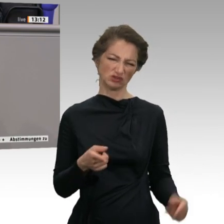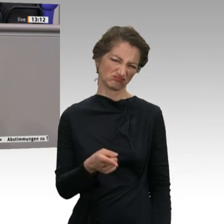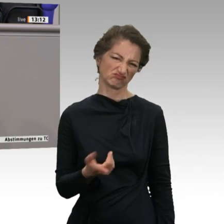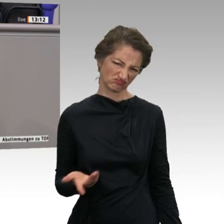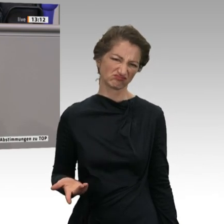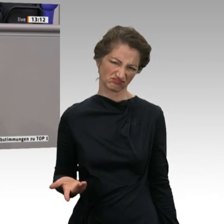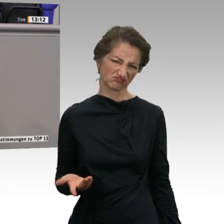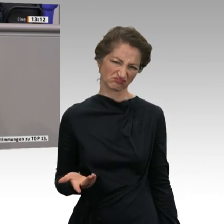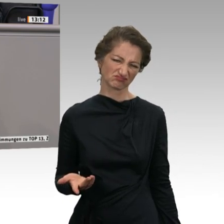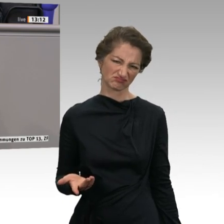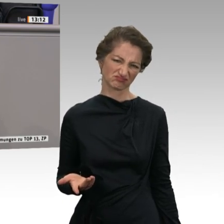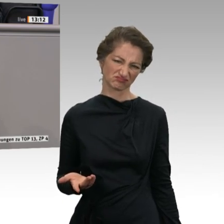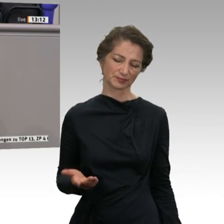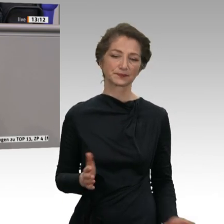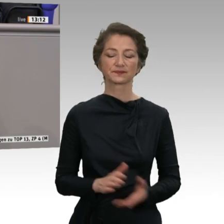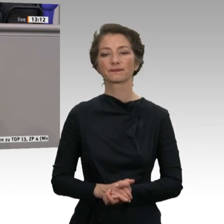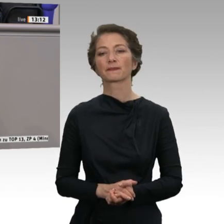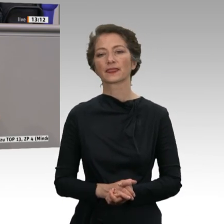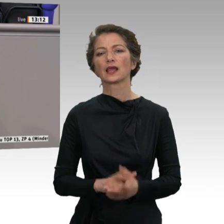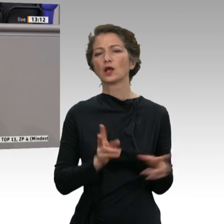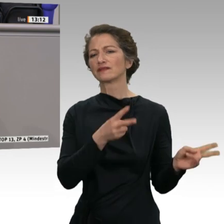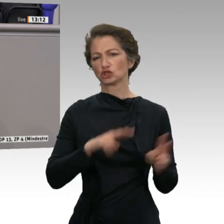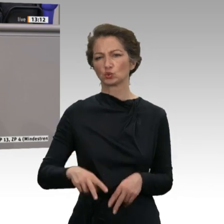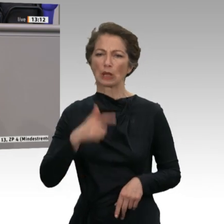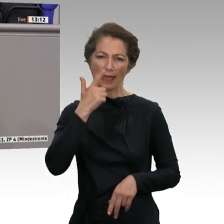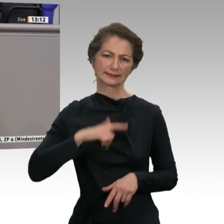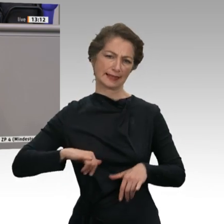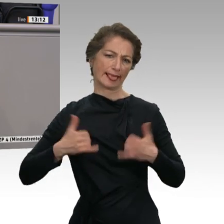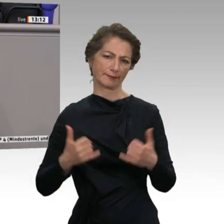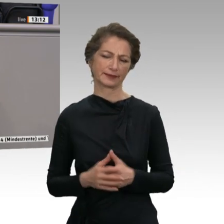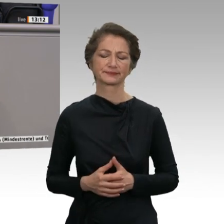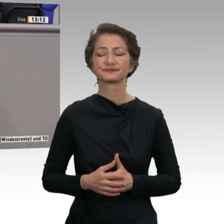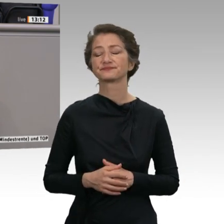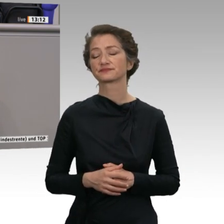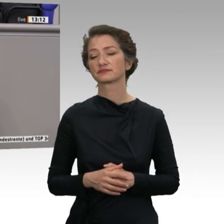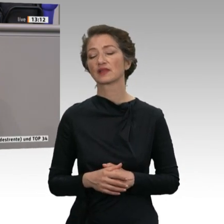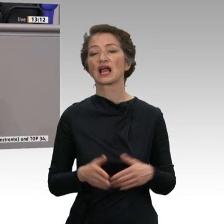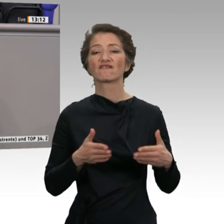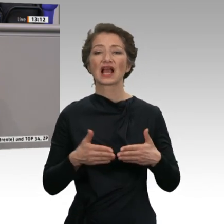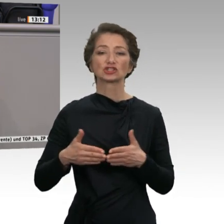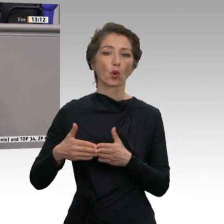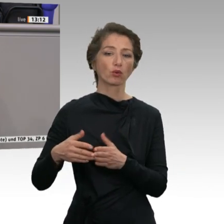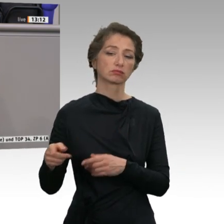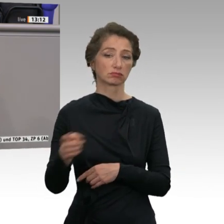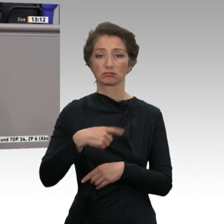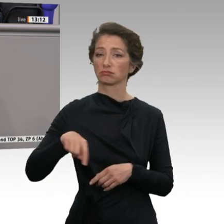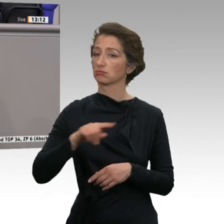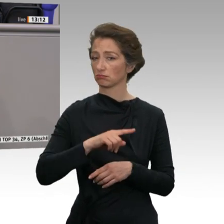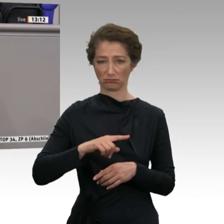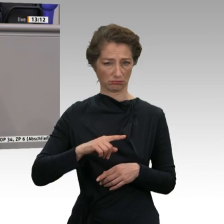Aber nun wieder im Ernst. Es gibt fraktionsübergreifend Einigkeit, dass in einigen Bereichen die Rente zu